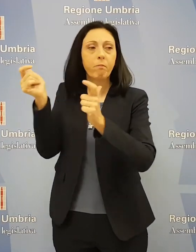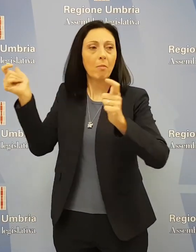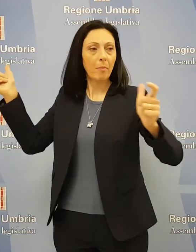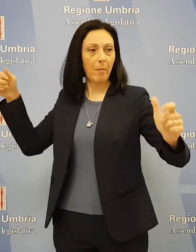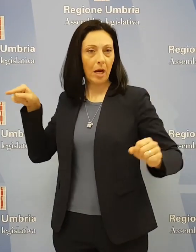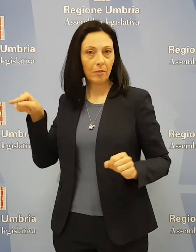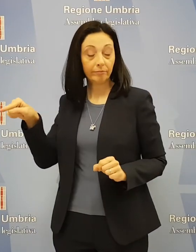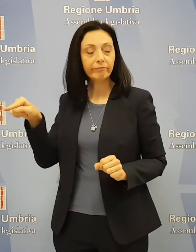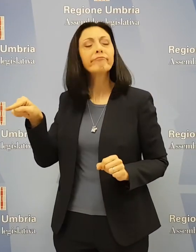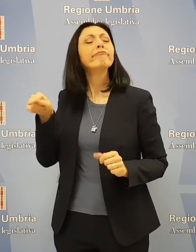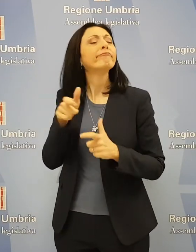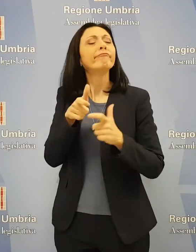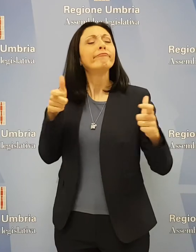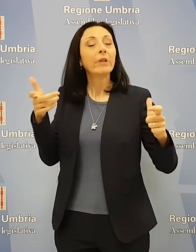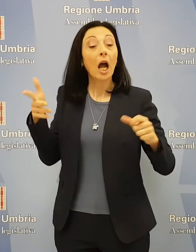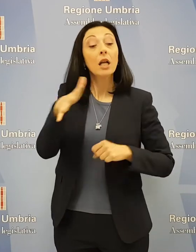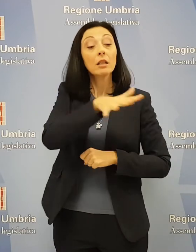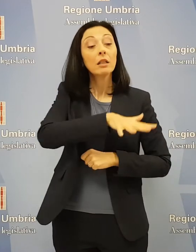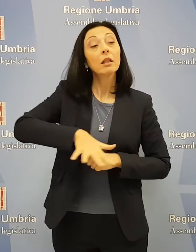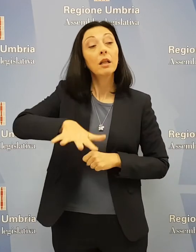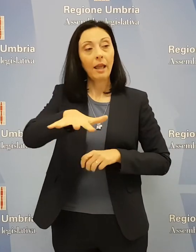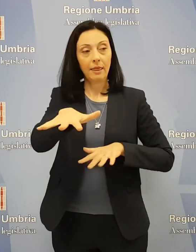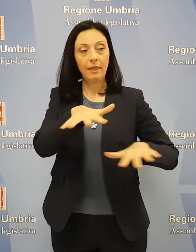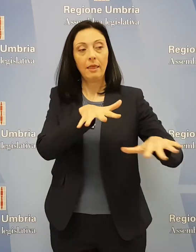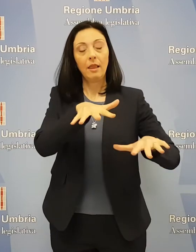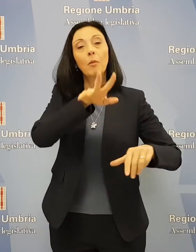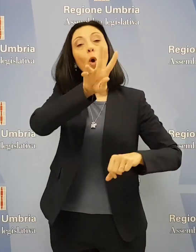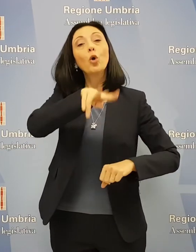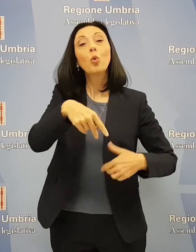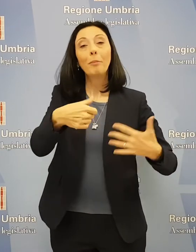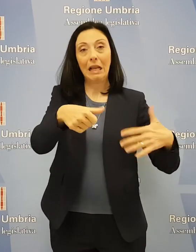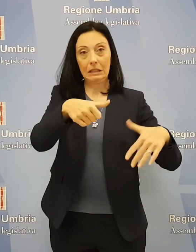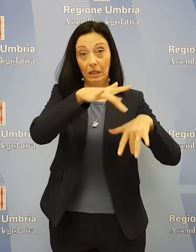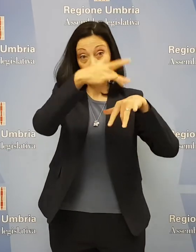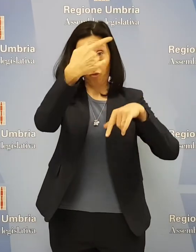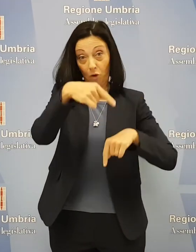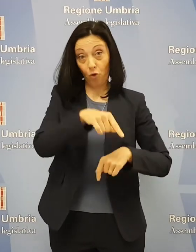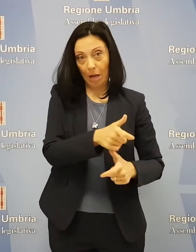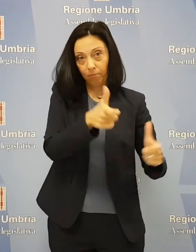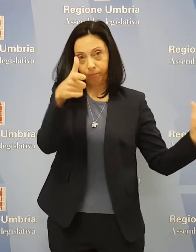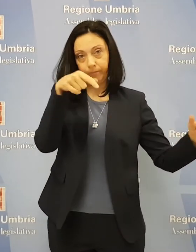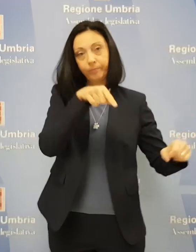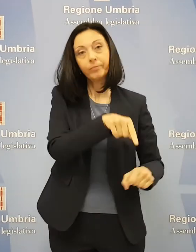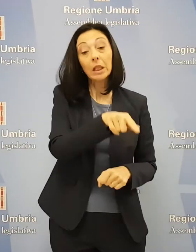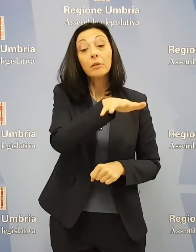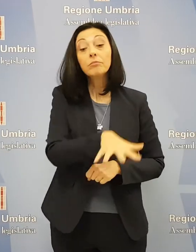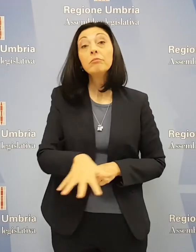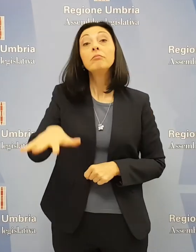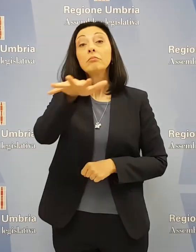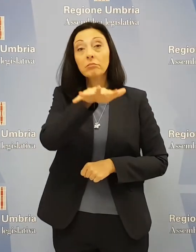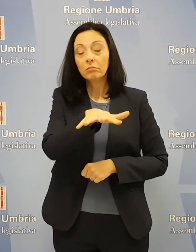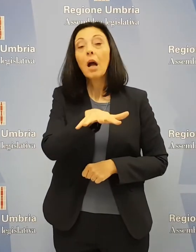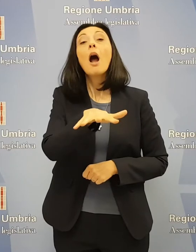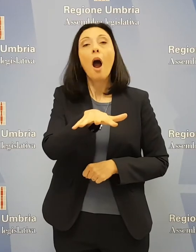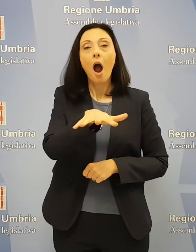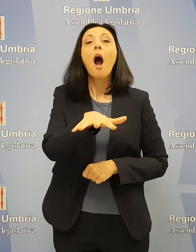direttrici sono lo sviluppo delle aree colpite dagli eventi sismici del 2016, lo sviluppo integrato dell'ambiente